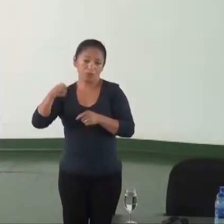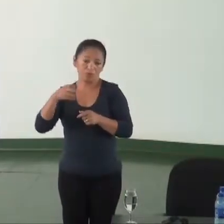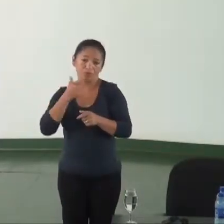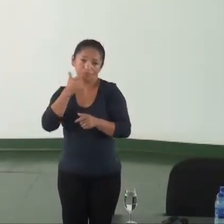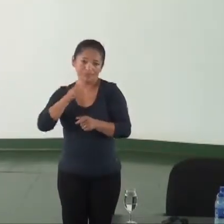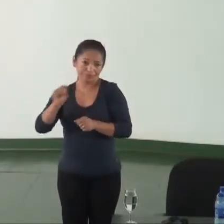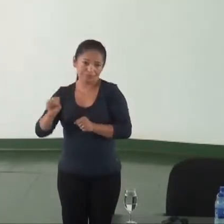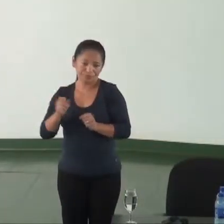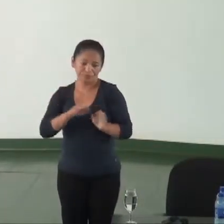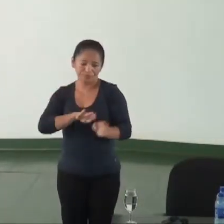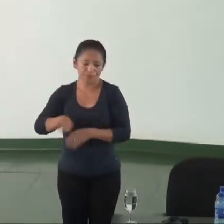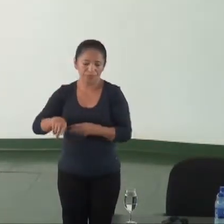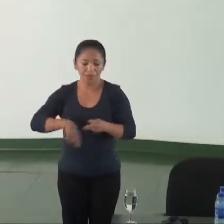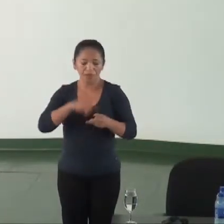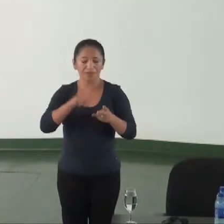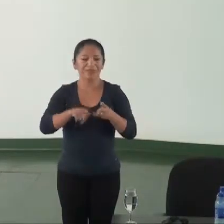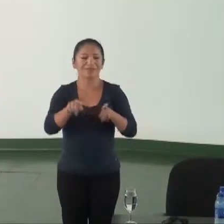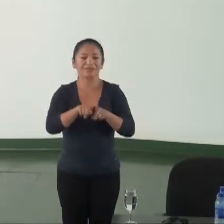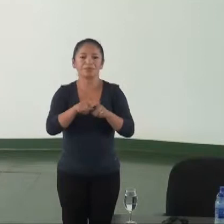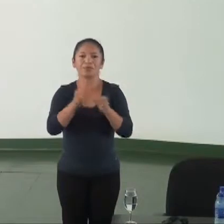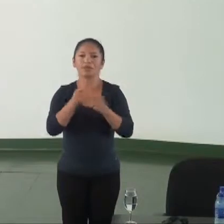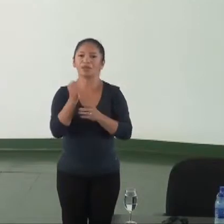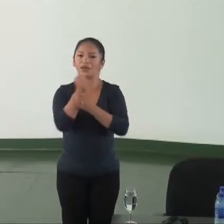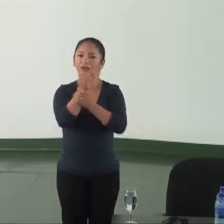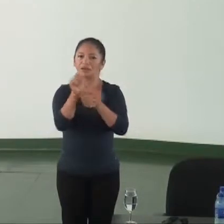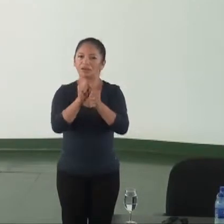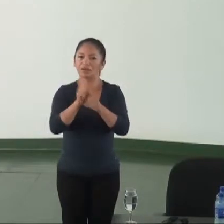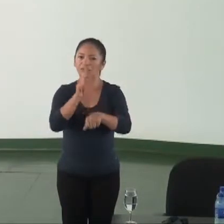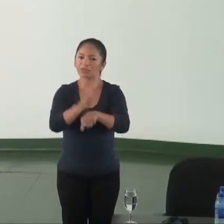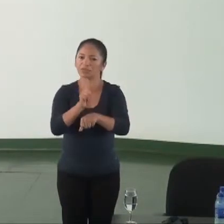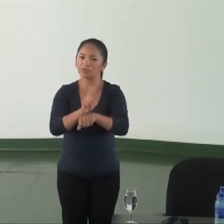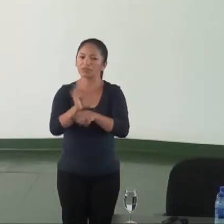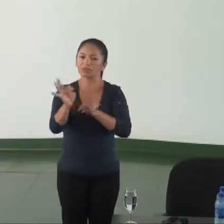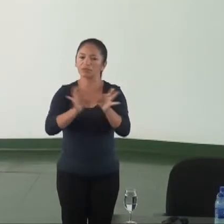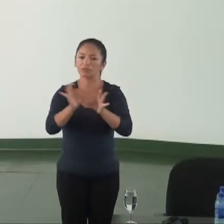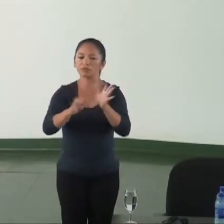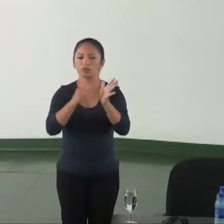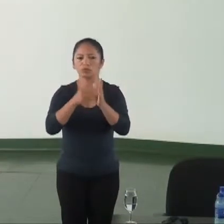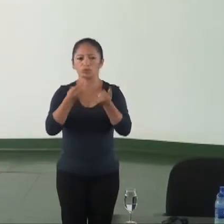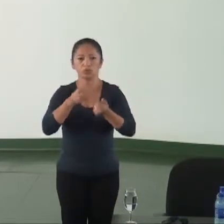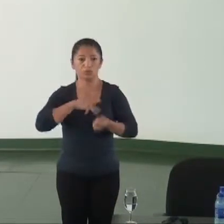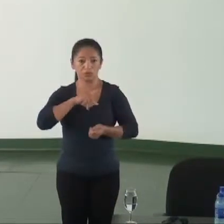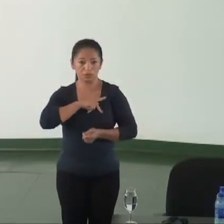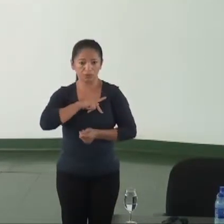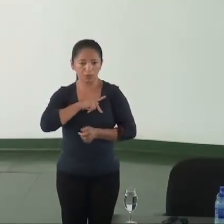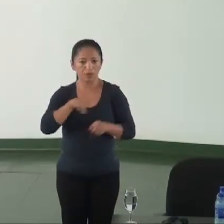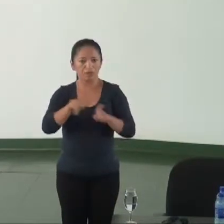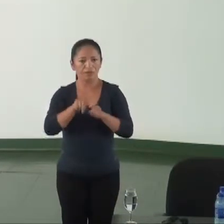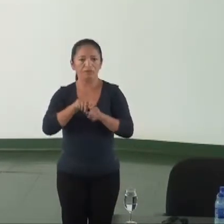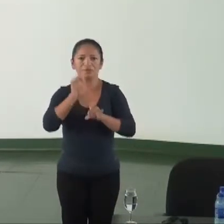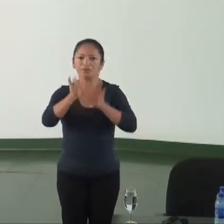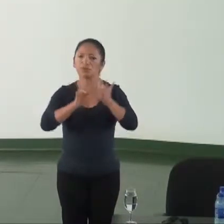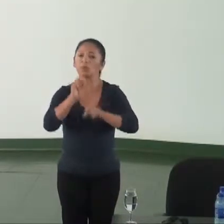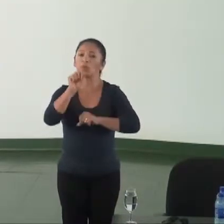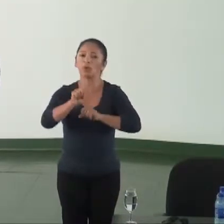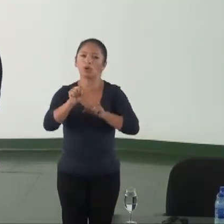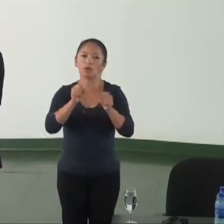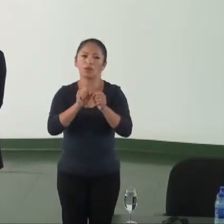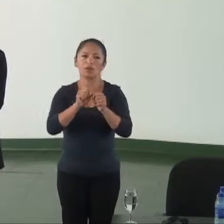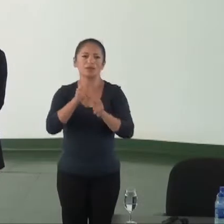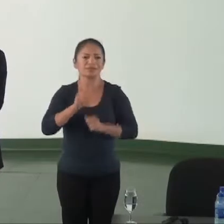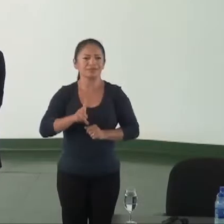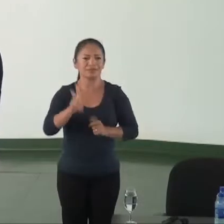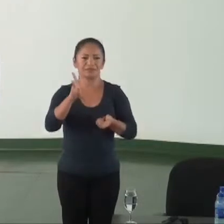Terceiro, promover e divulgar mecanismos que garantam a preservação da isenção dos membros do Ministério Público e, em especial, em